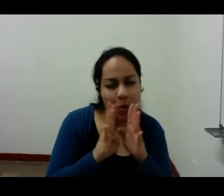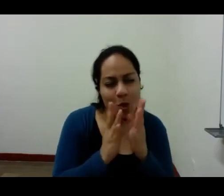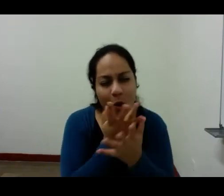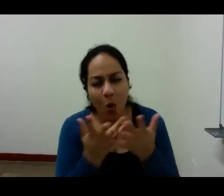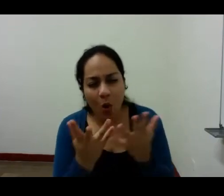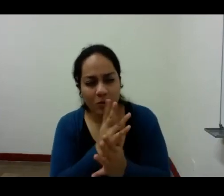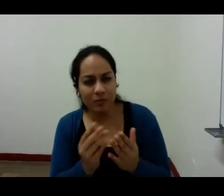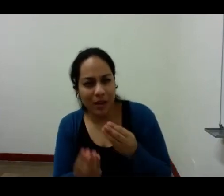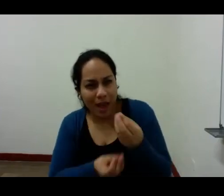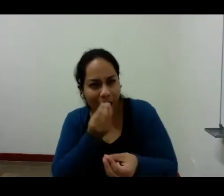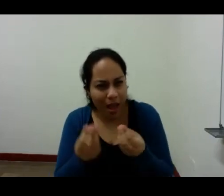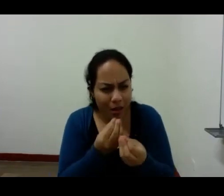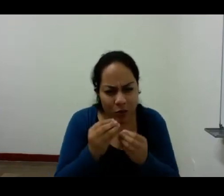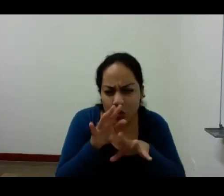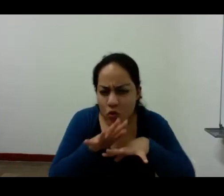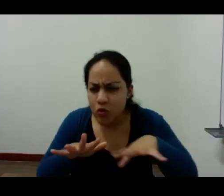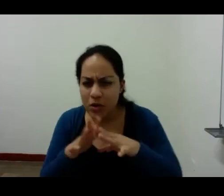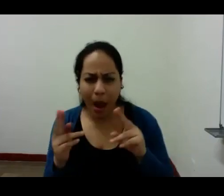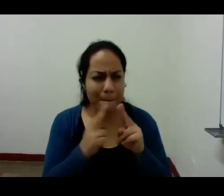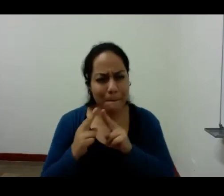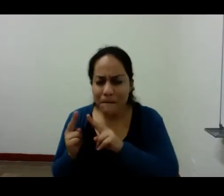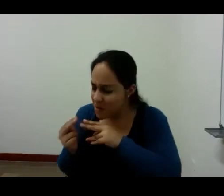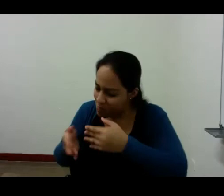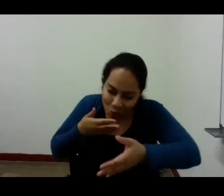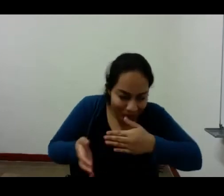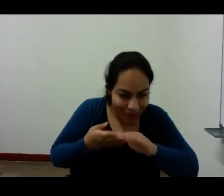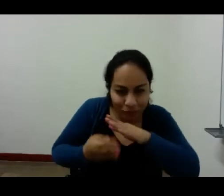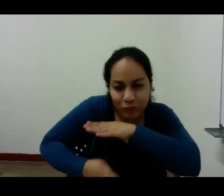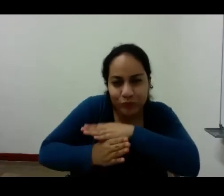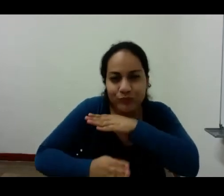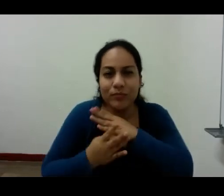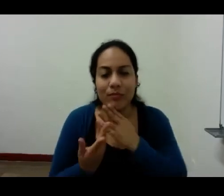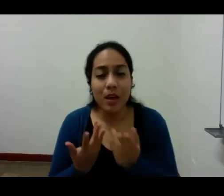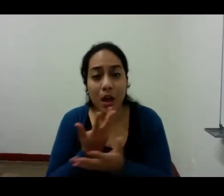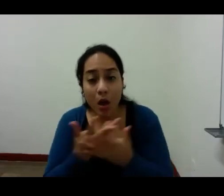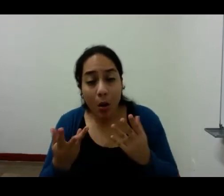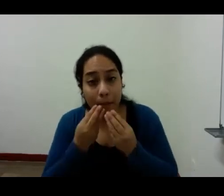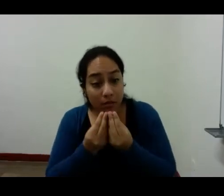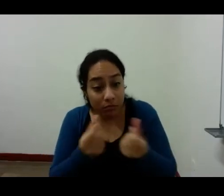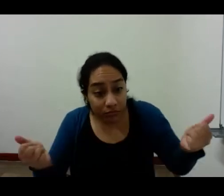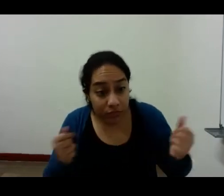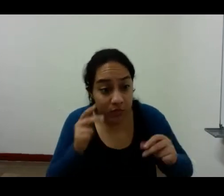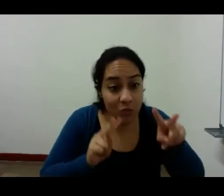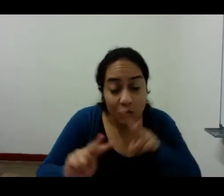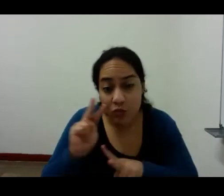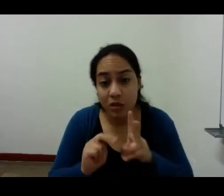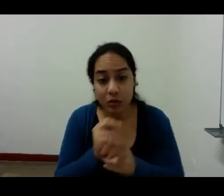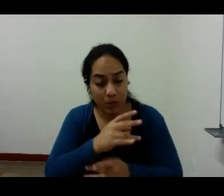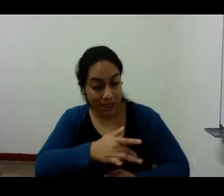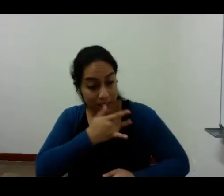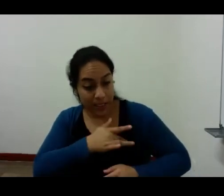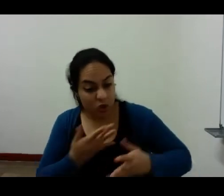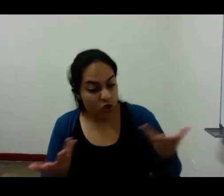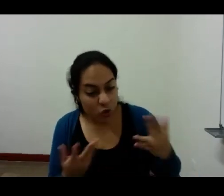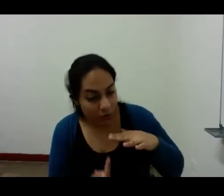países desconocidos no solo busca asistir al nacimiento de sus sensaciones